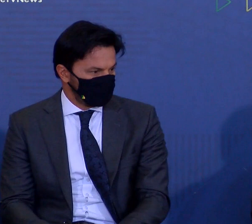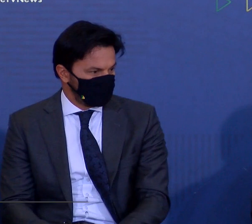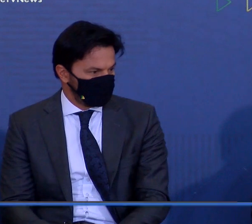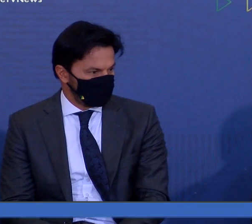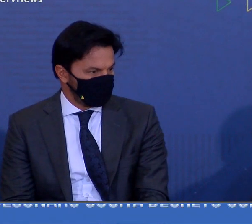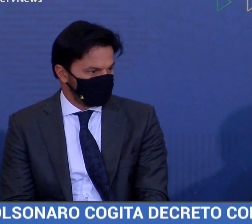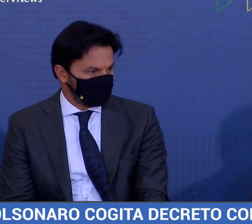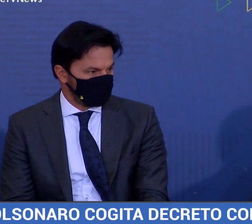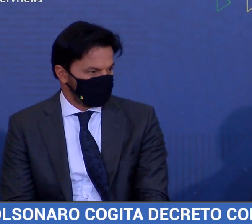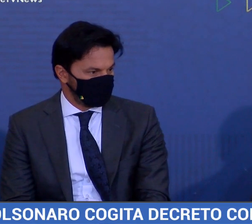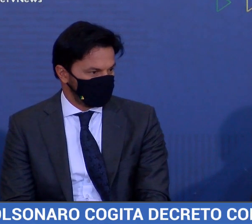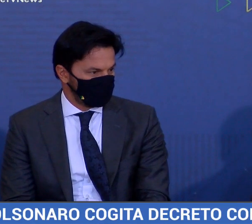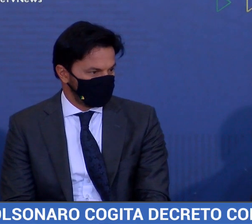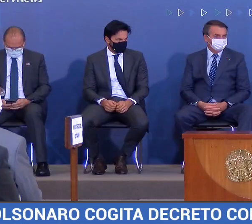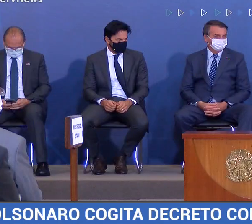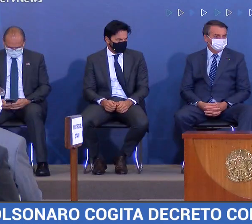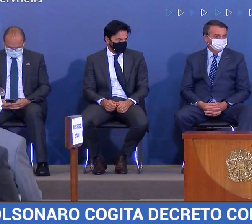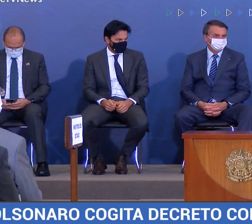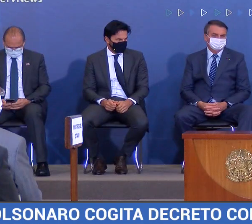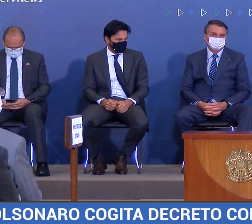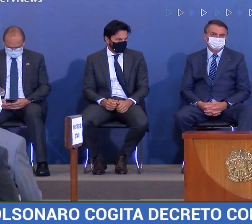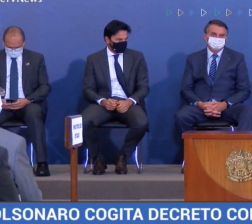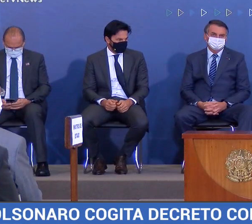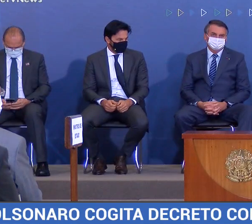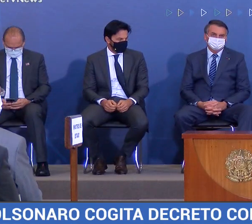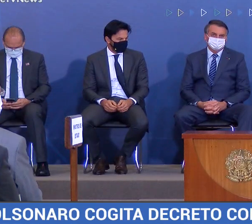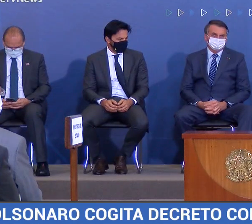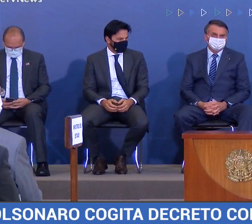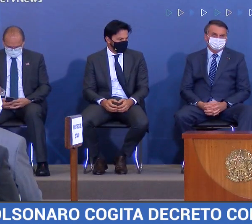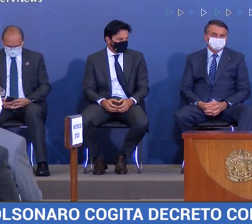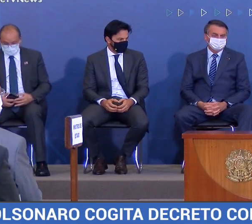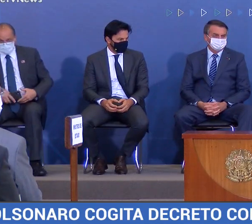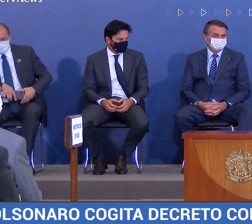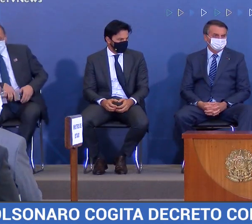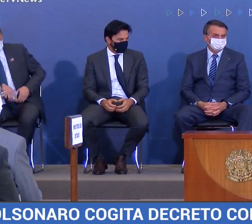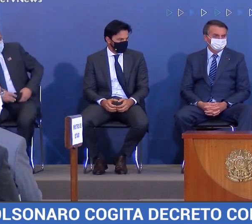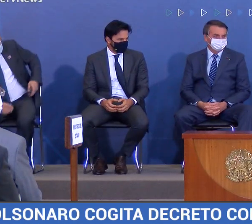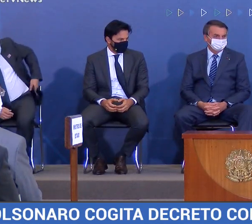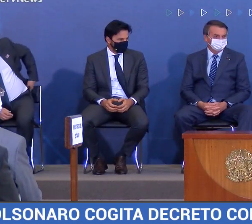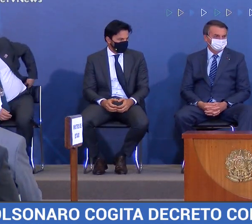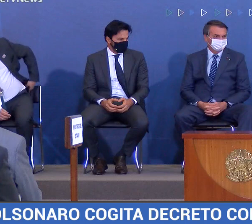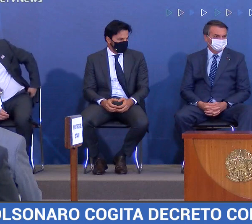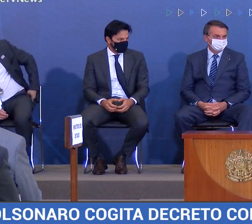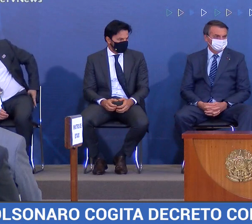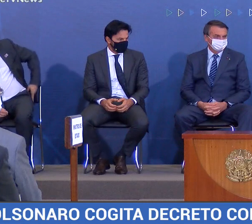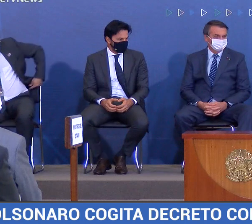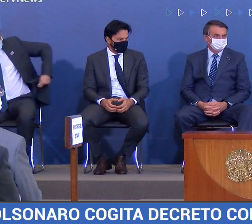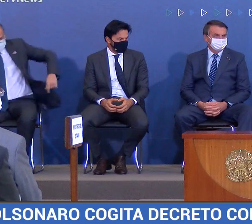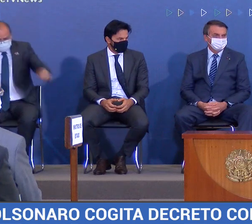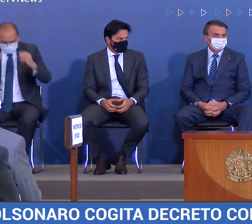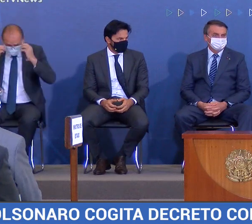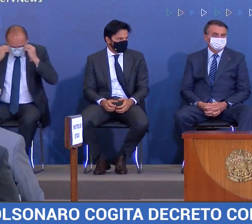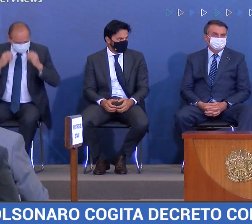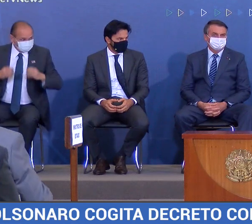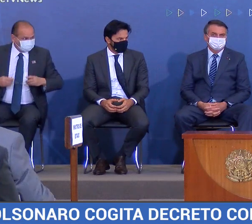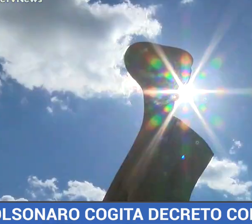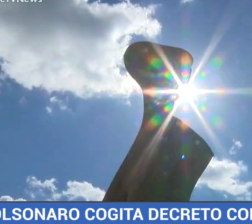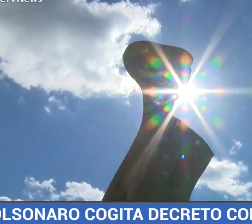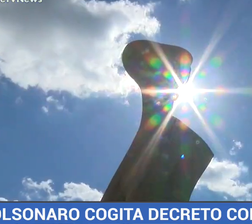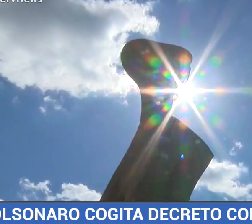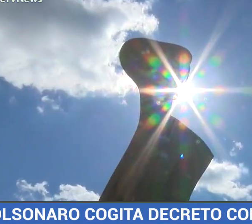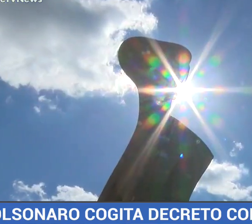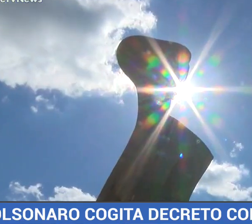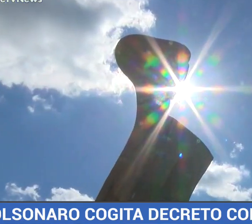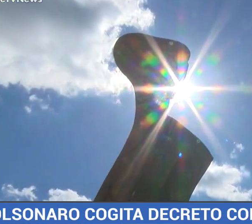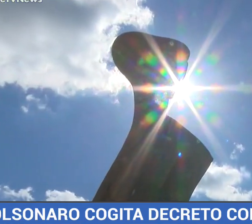cogitou fazer um decreto presidencial para limitar as ações tomadas por governadores e prefeitos no combate ao coronavírus.